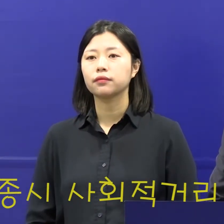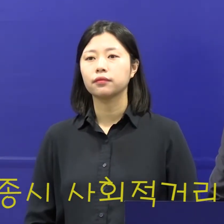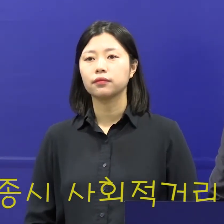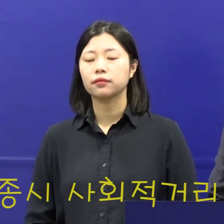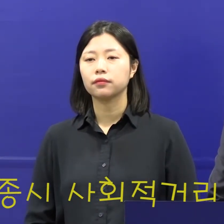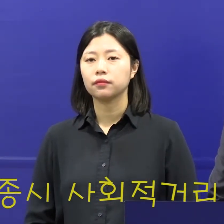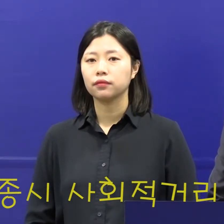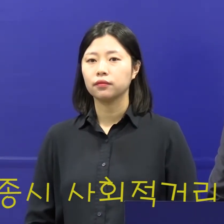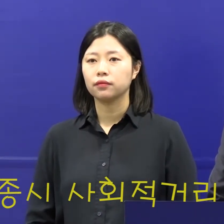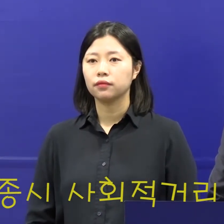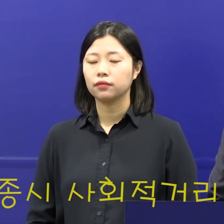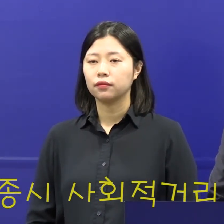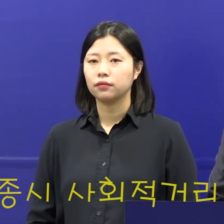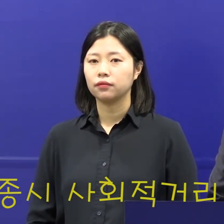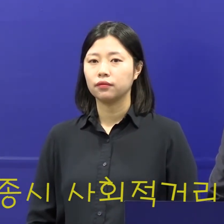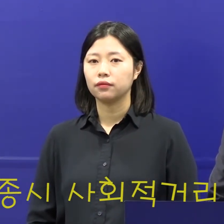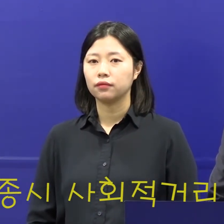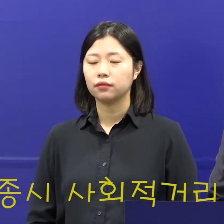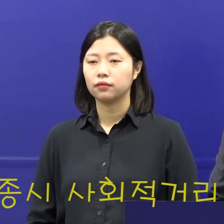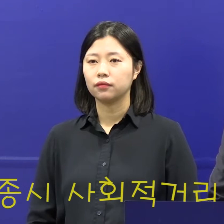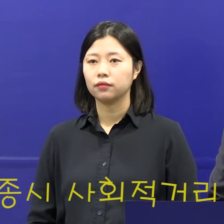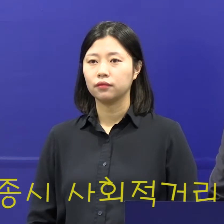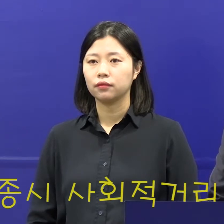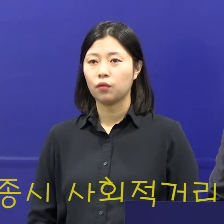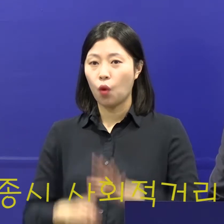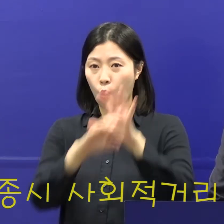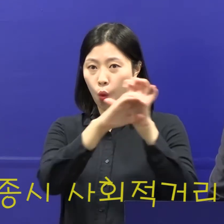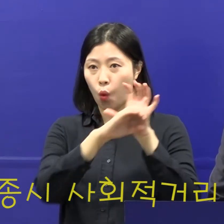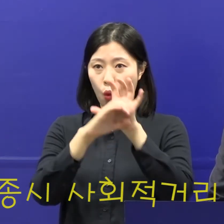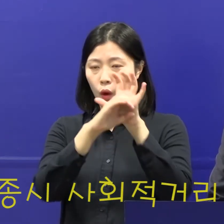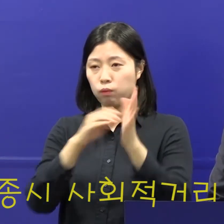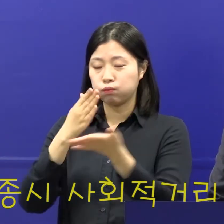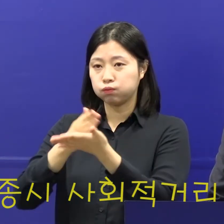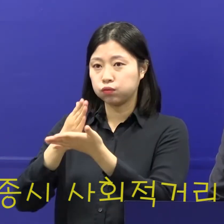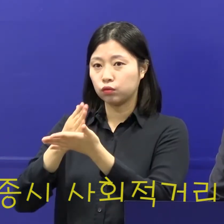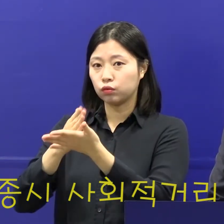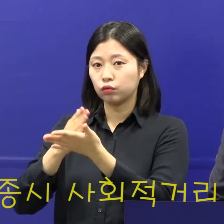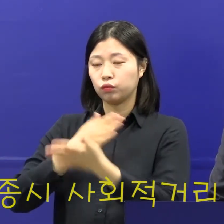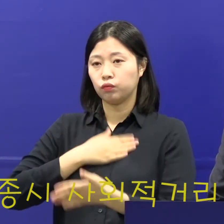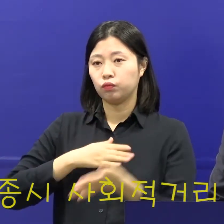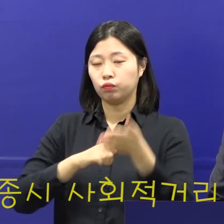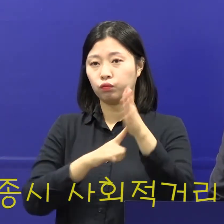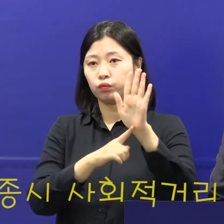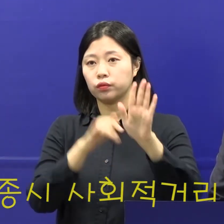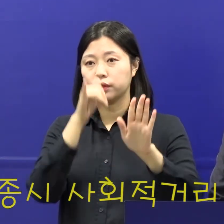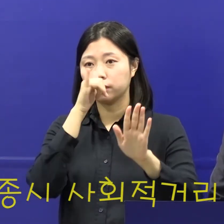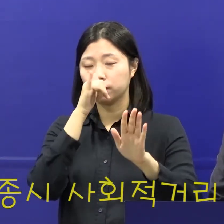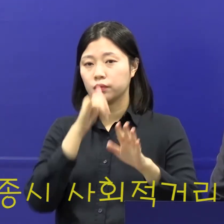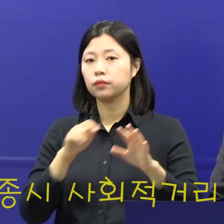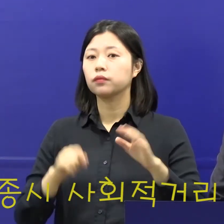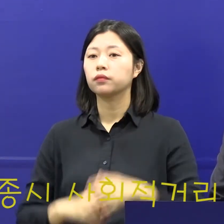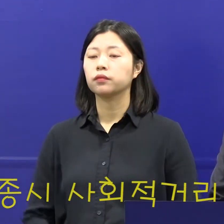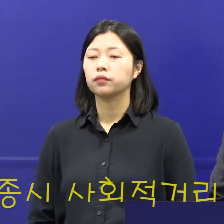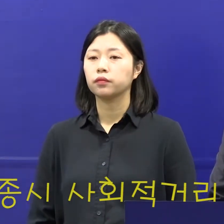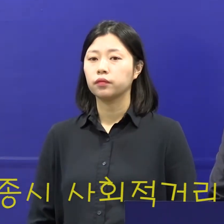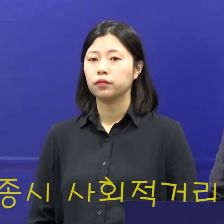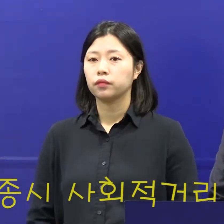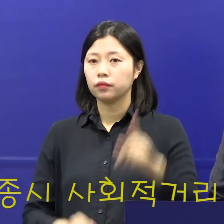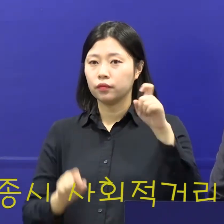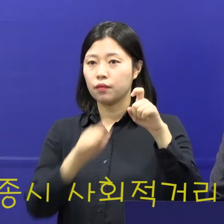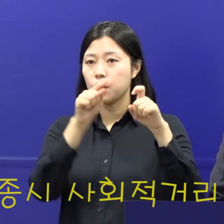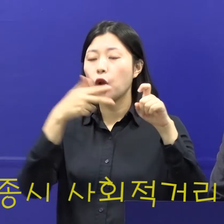코로나19 관련해서는 이미 보도가 됐습니다만 7일부터 이번 주말부터